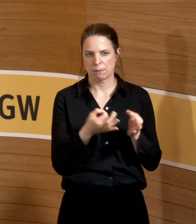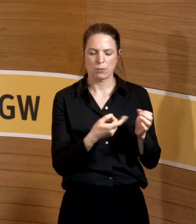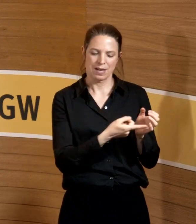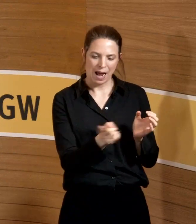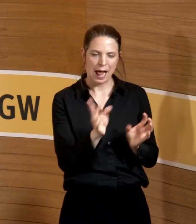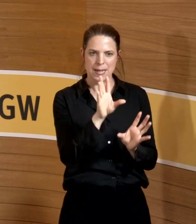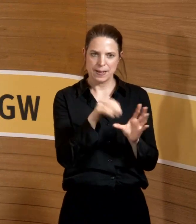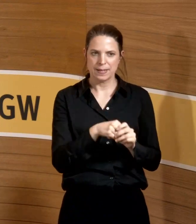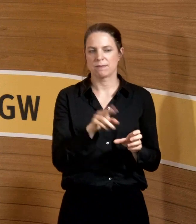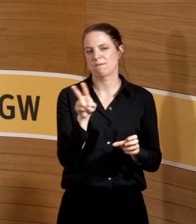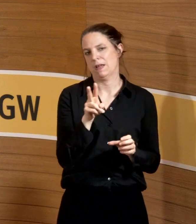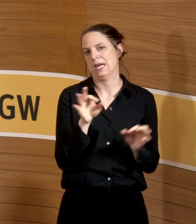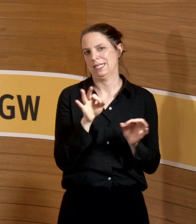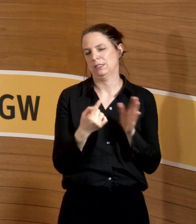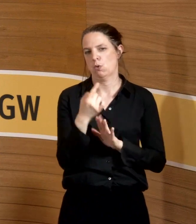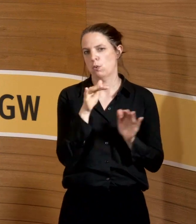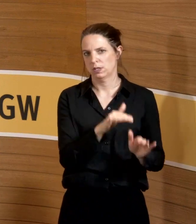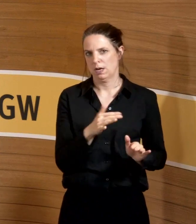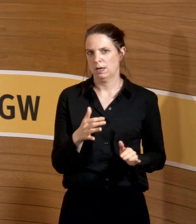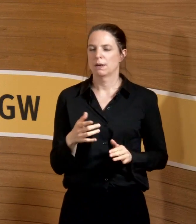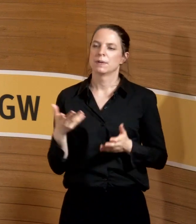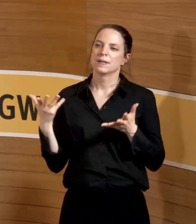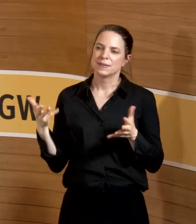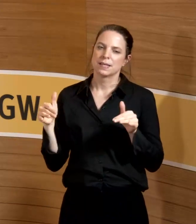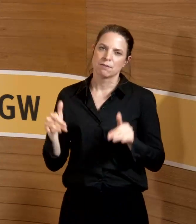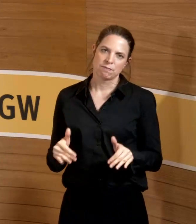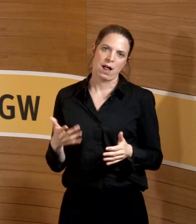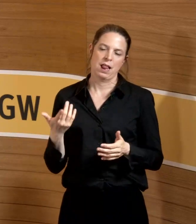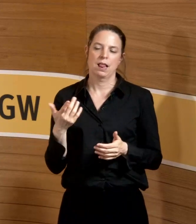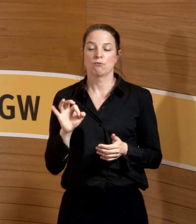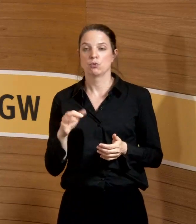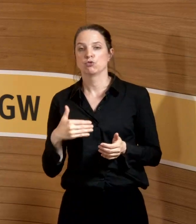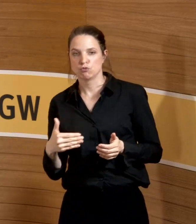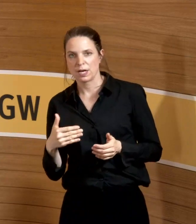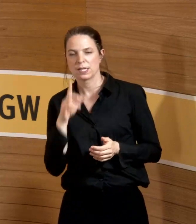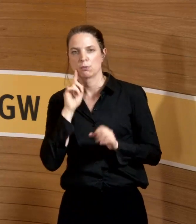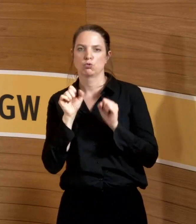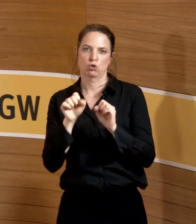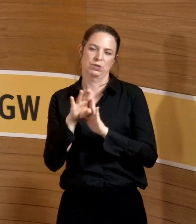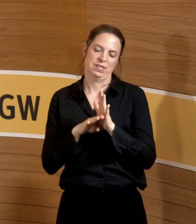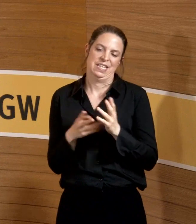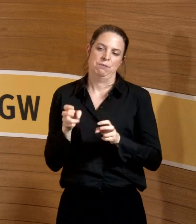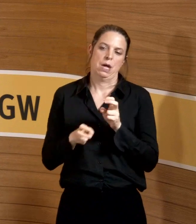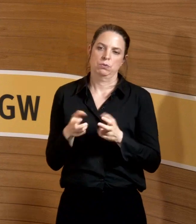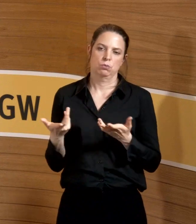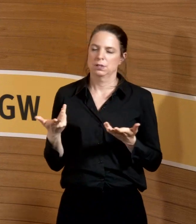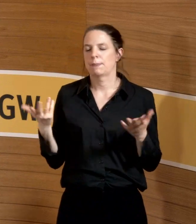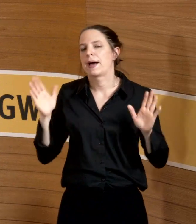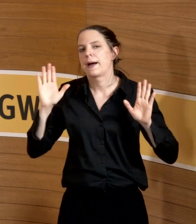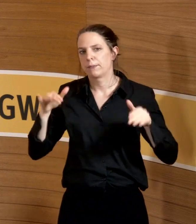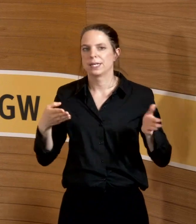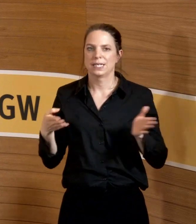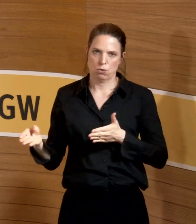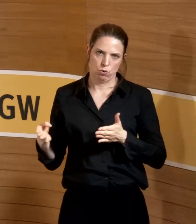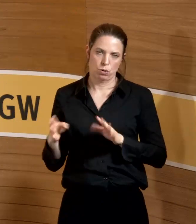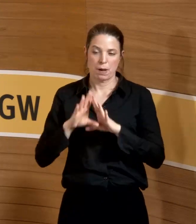gewesen, aber wie es auch sei, hier wurde das Mutterschutzgesetz halt strapaziert, ist ja auch in Ordnung. Dass man aber da